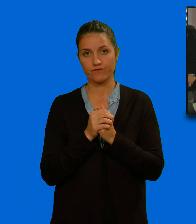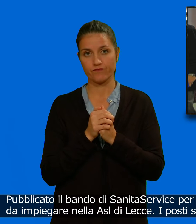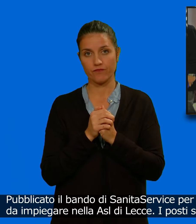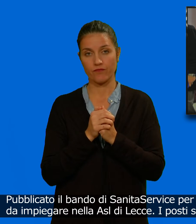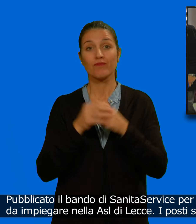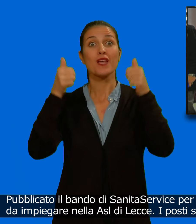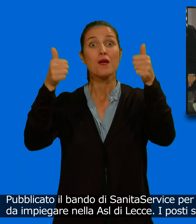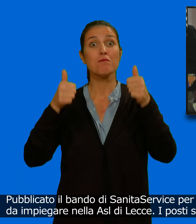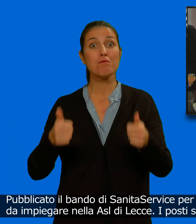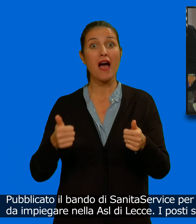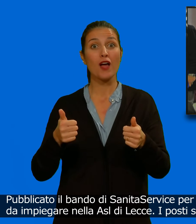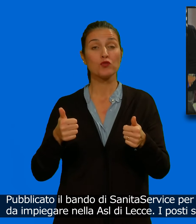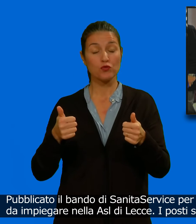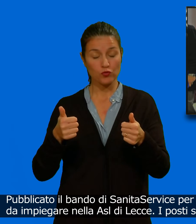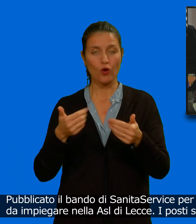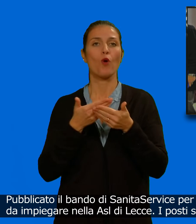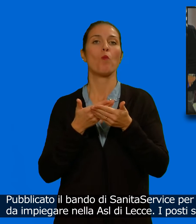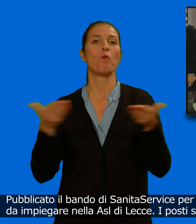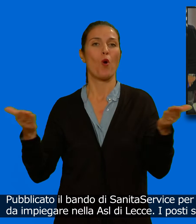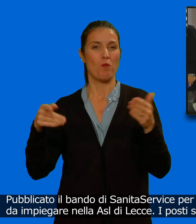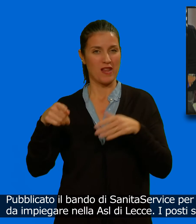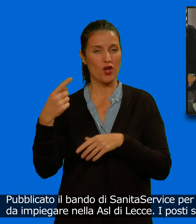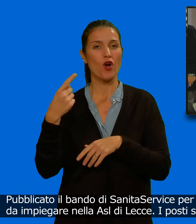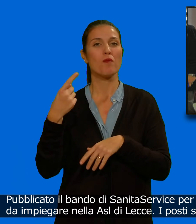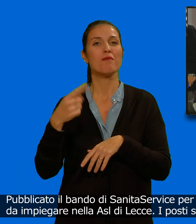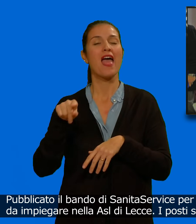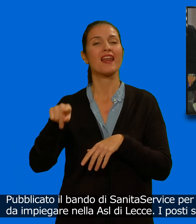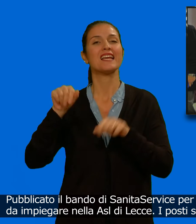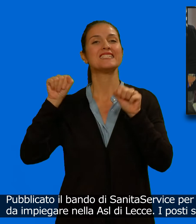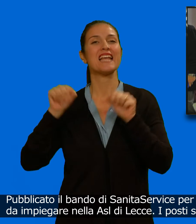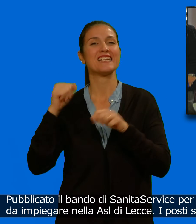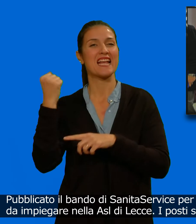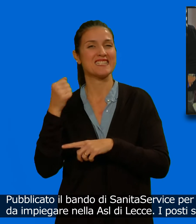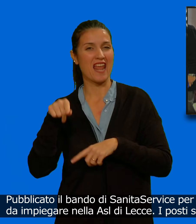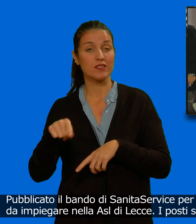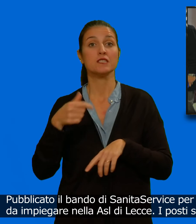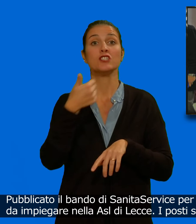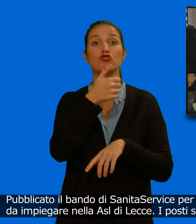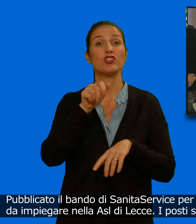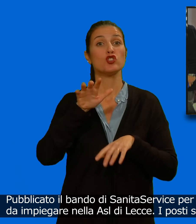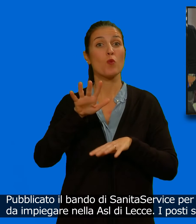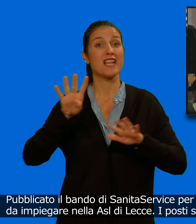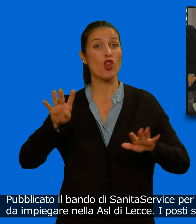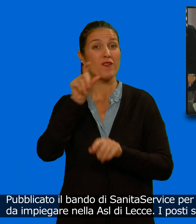Pubblicato il bando di Sanità Service per l'assunzione di 150 persone da impiegare nella ASL di Lecce.